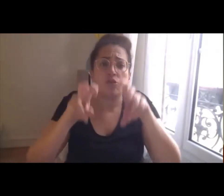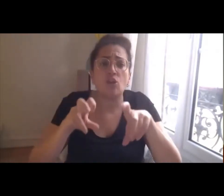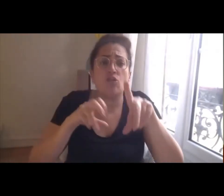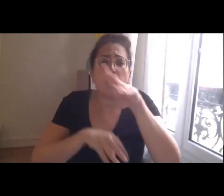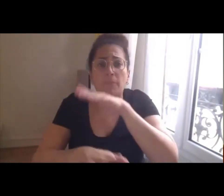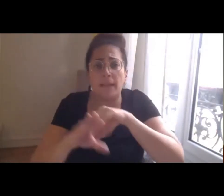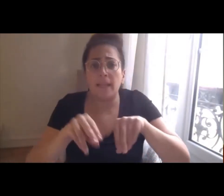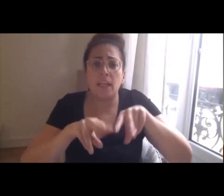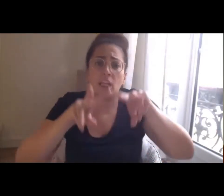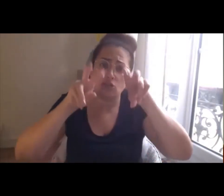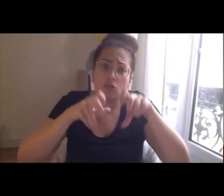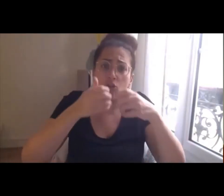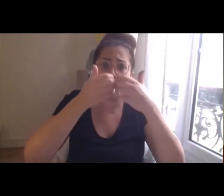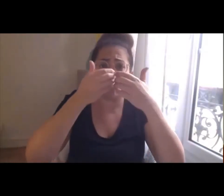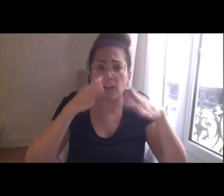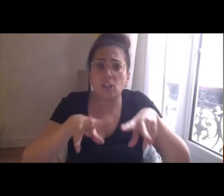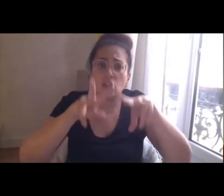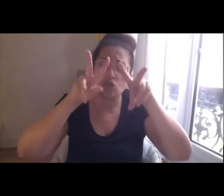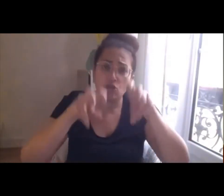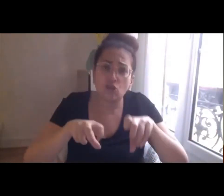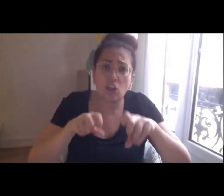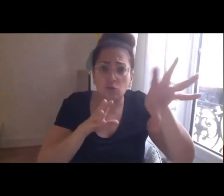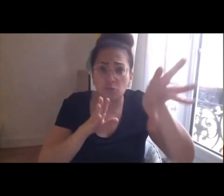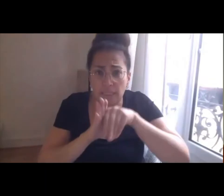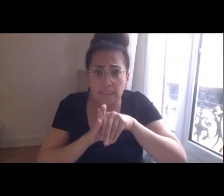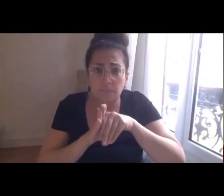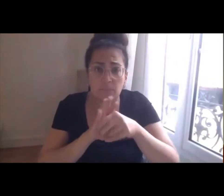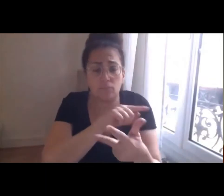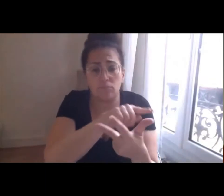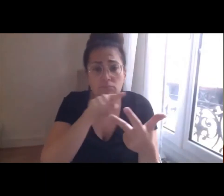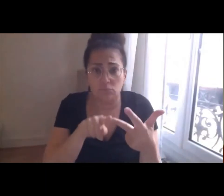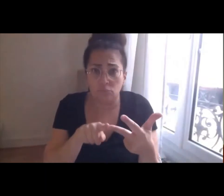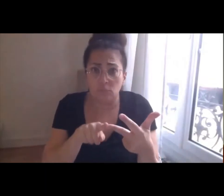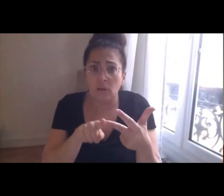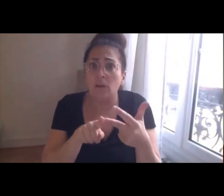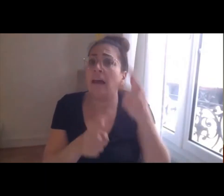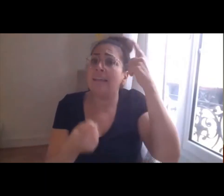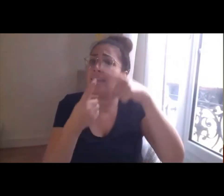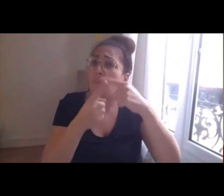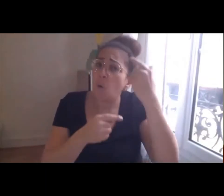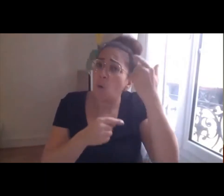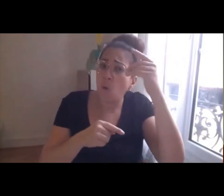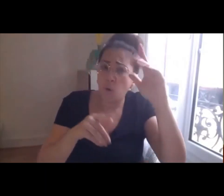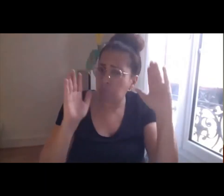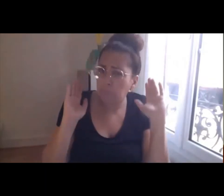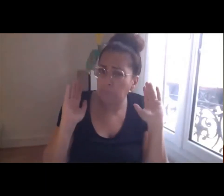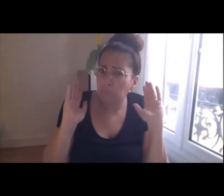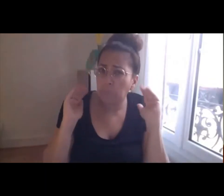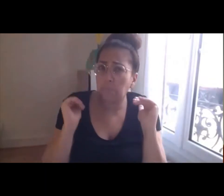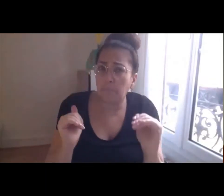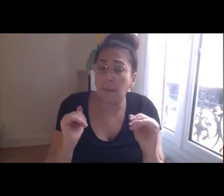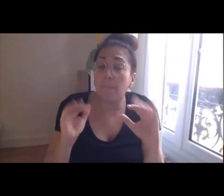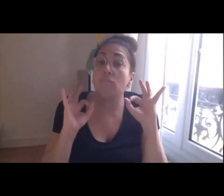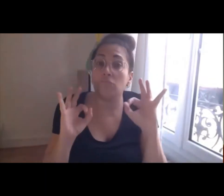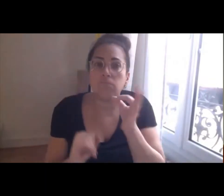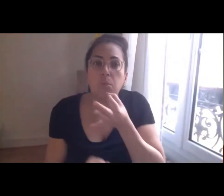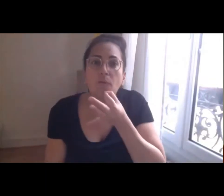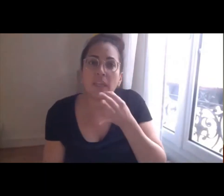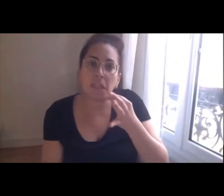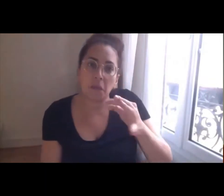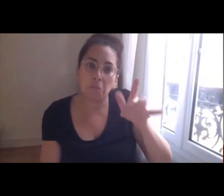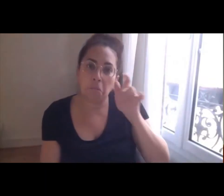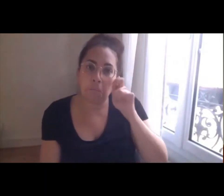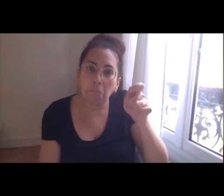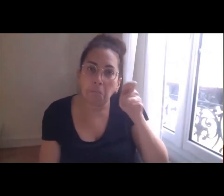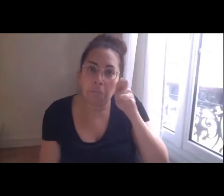participative qui portent sur d'autres thèmes, sur d'autres sujets et je salue ici des travaux qui sont conduits par le